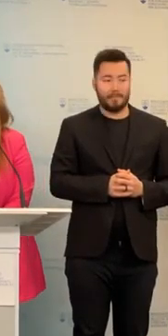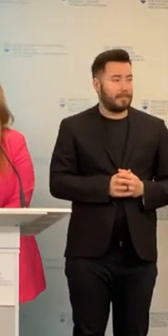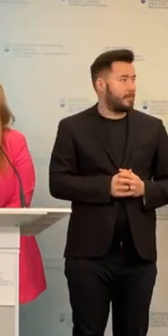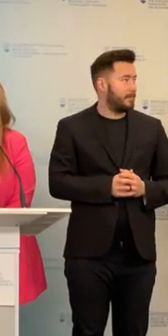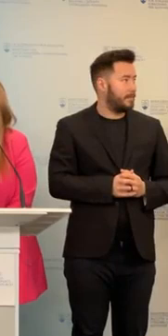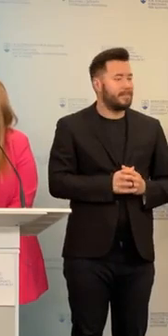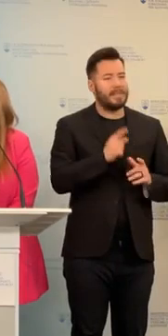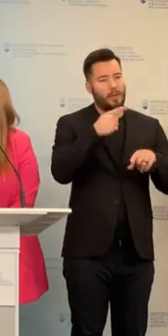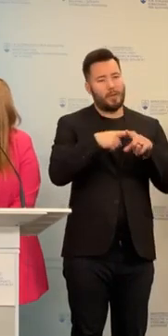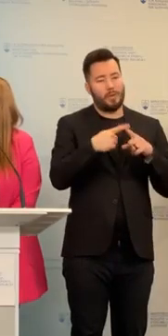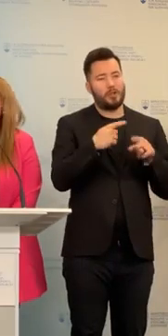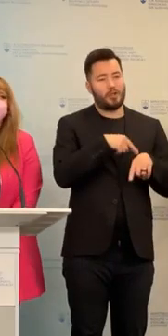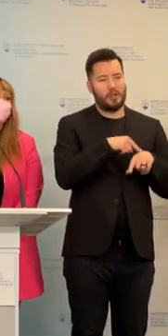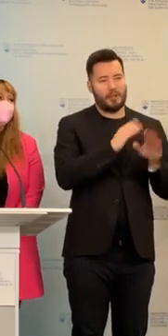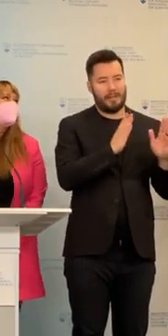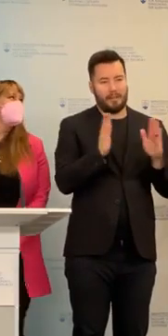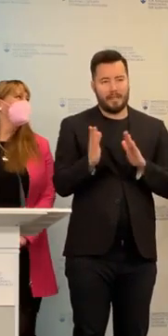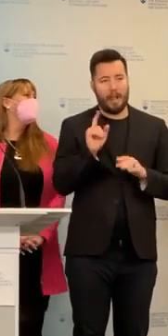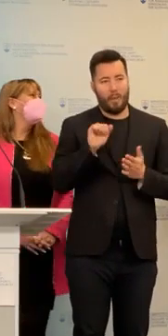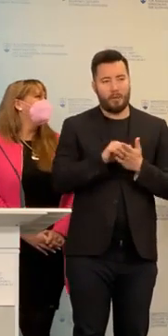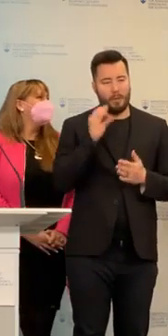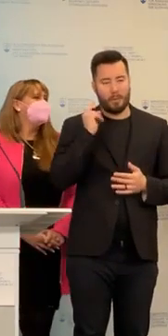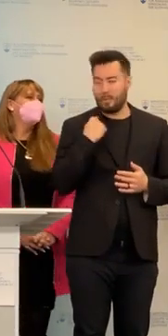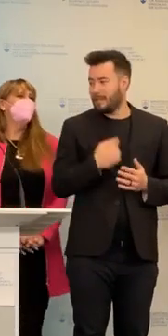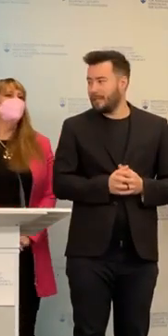Je tam mierný skl z časový, takže počuje nás.